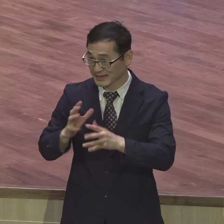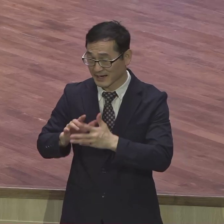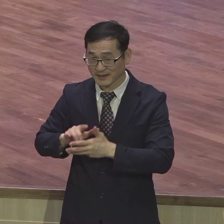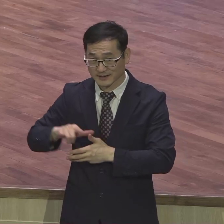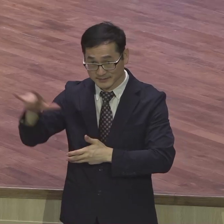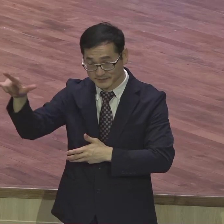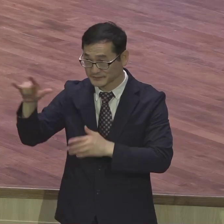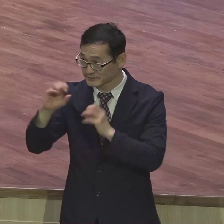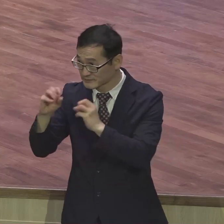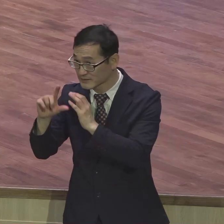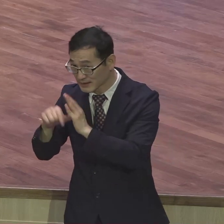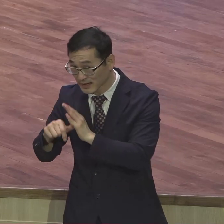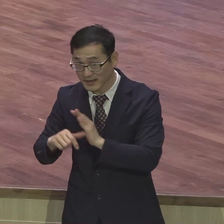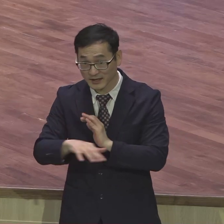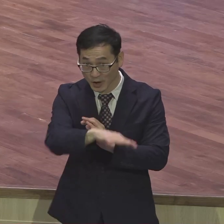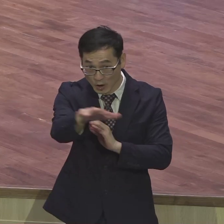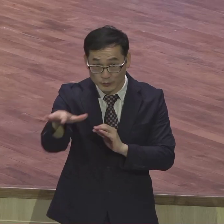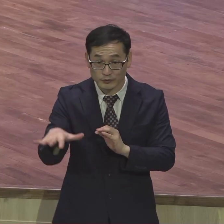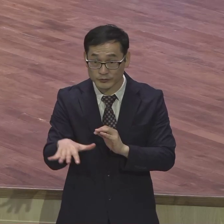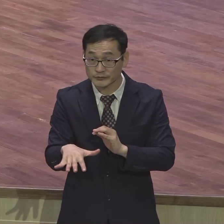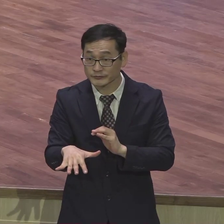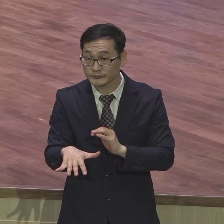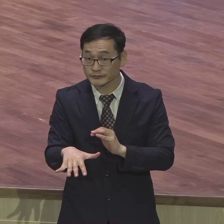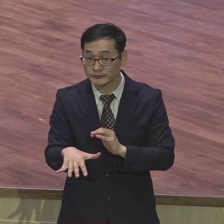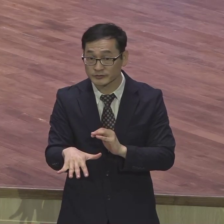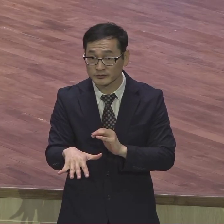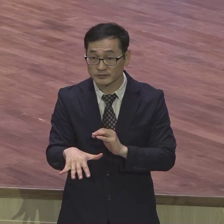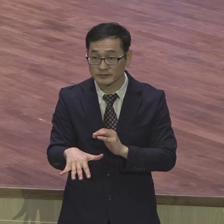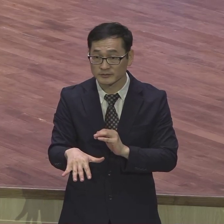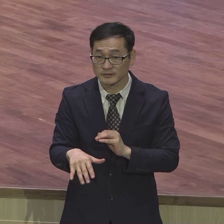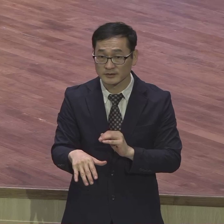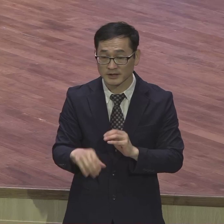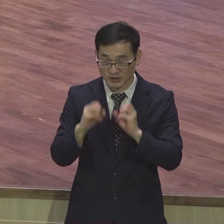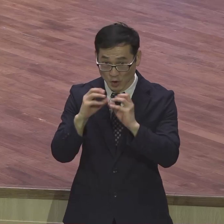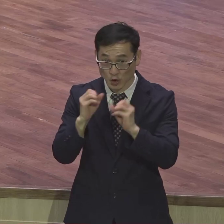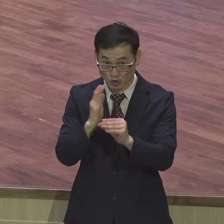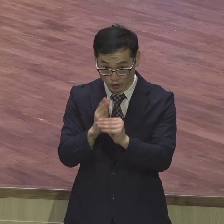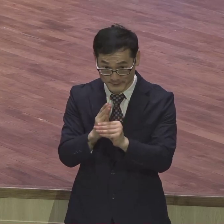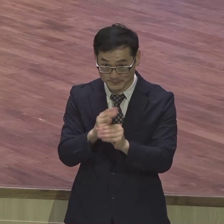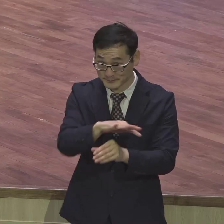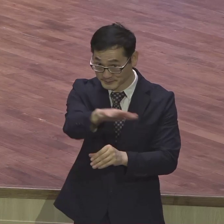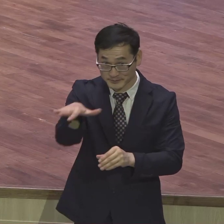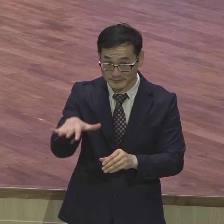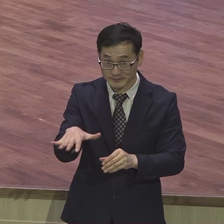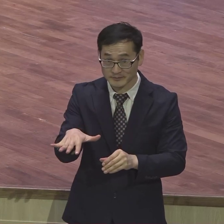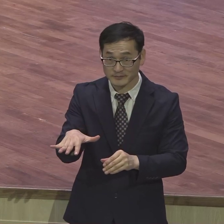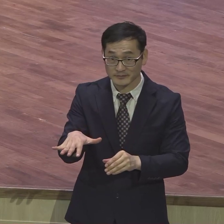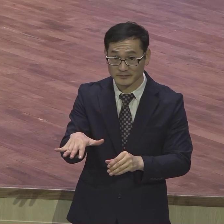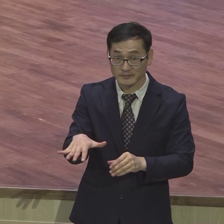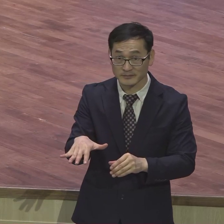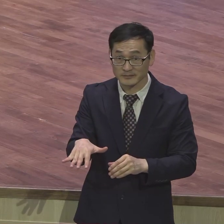여러분 여원교회를 대표해서 여원교회가 성교하는 교회니까 여러분 다 같이 가면 좋겠지만 대표로 가는 거예요